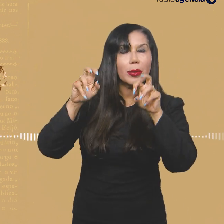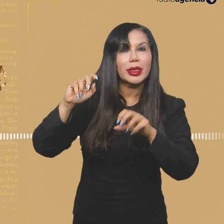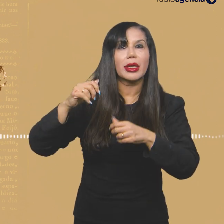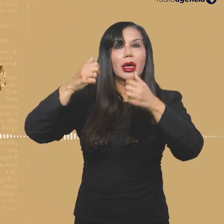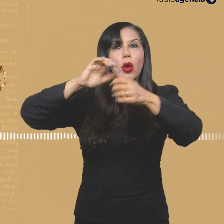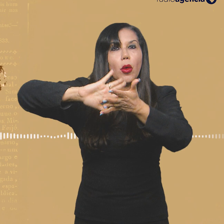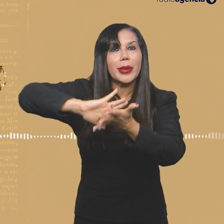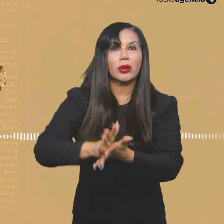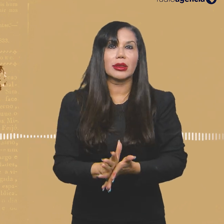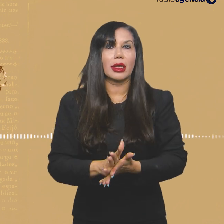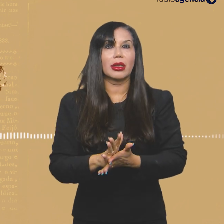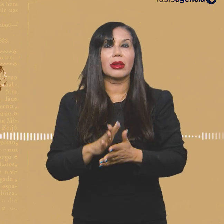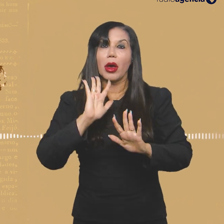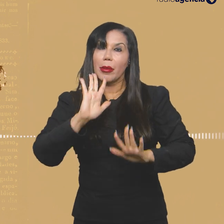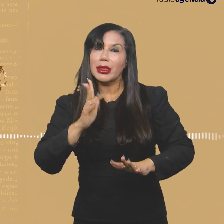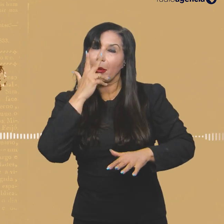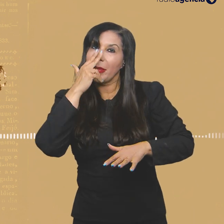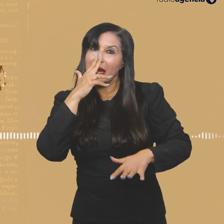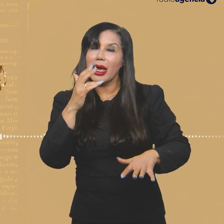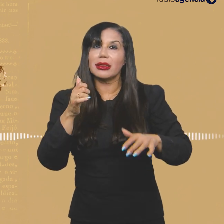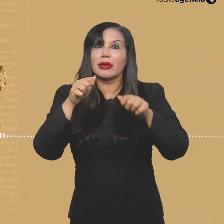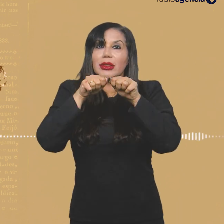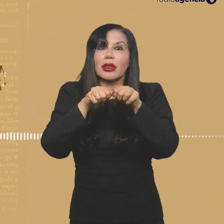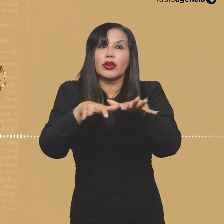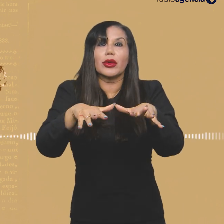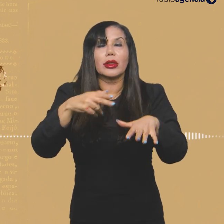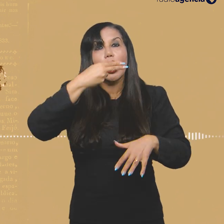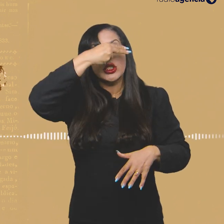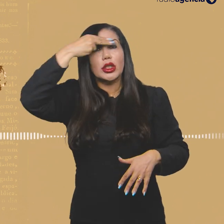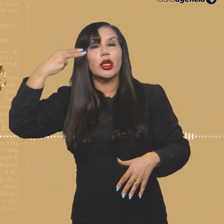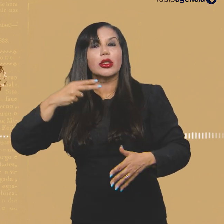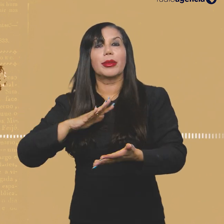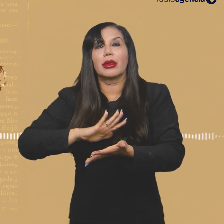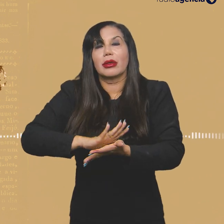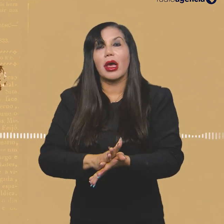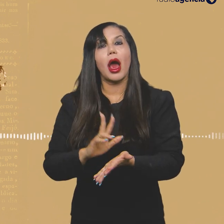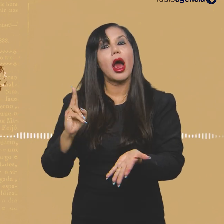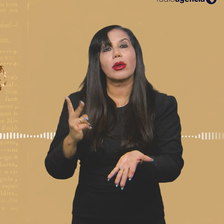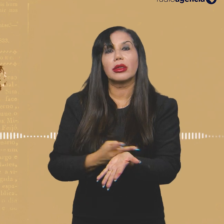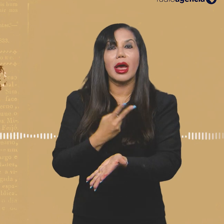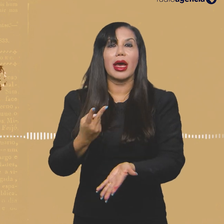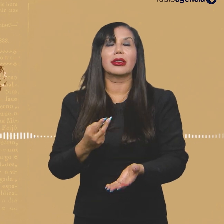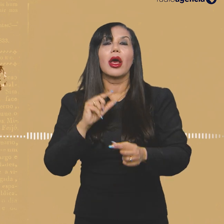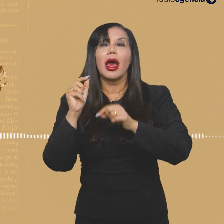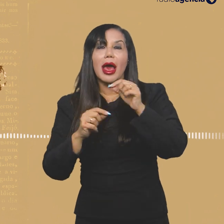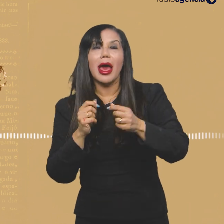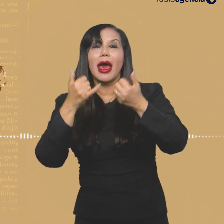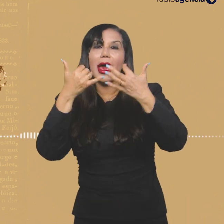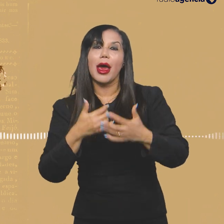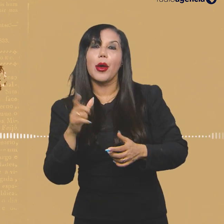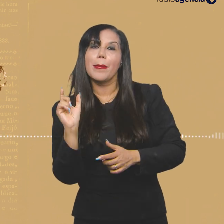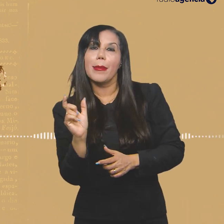deste lugar, a chance de você reproduzir estereótipos e preconceito é gigante. Isso passa pela